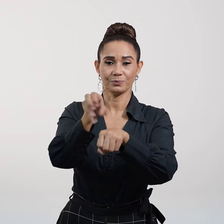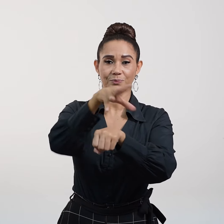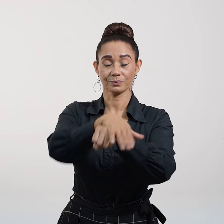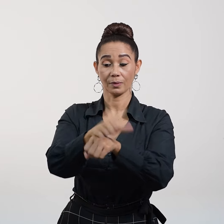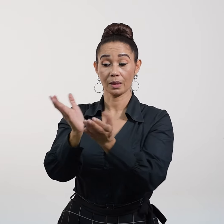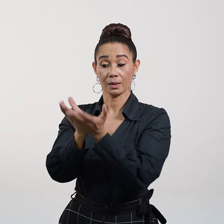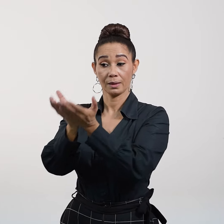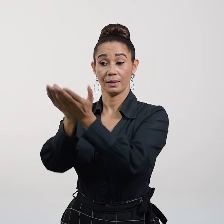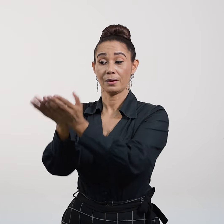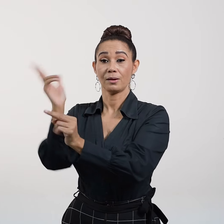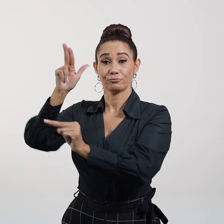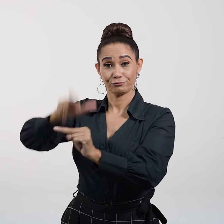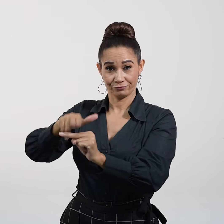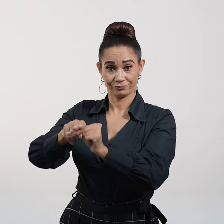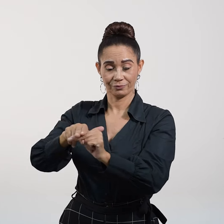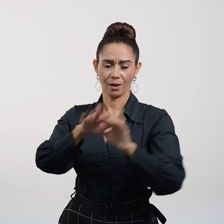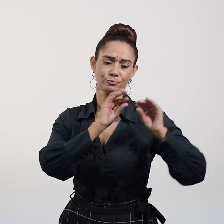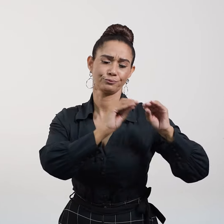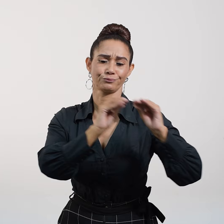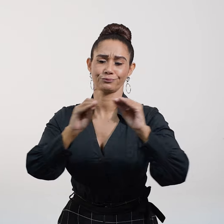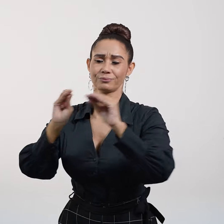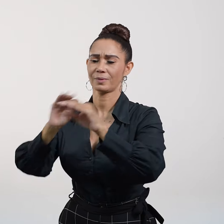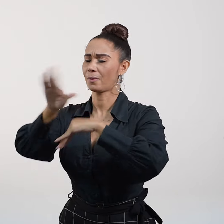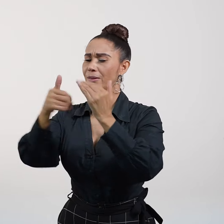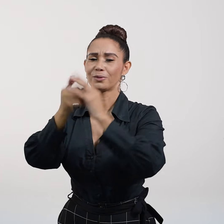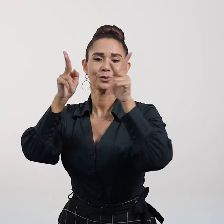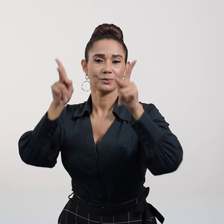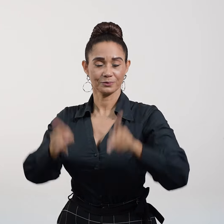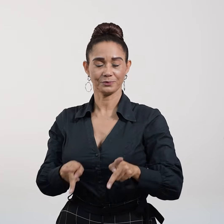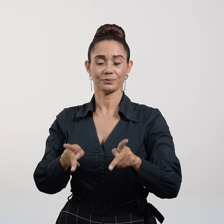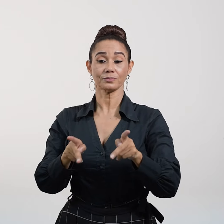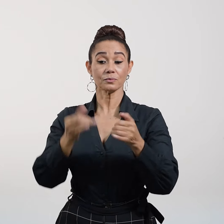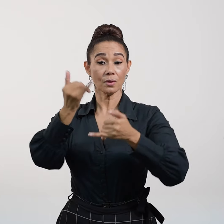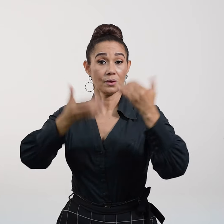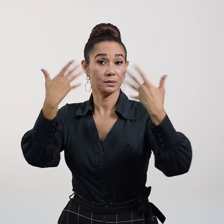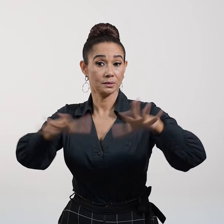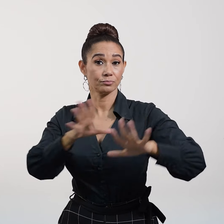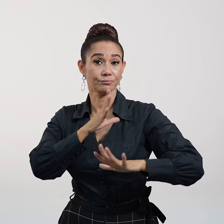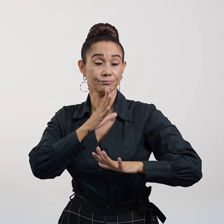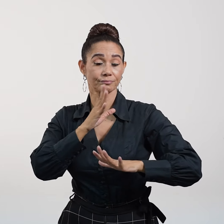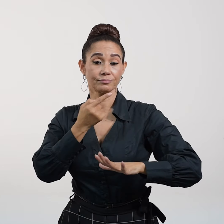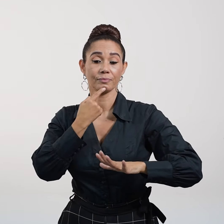barca, sentado, enseñaba a la gente. Cuando acabó de hablar, dijo a Simón,